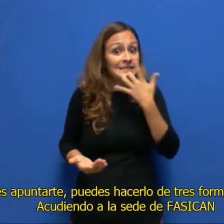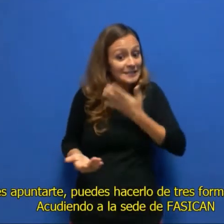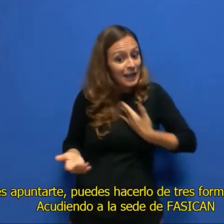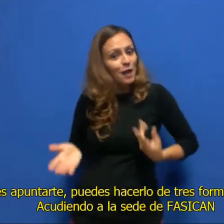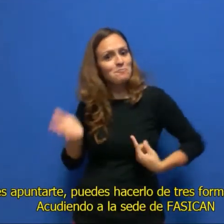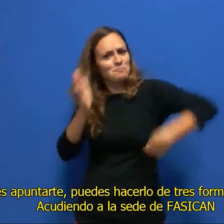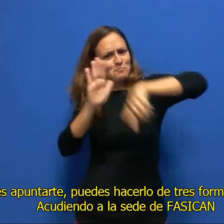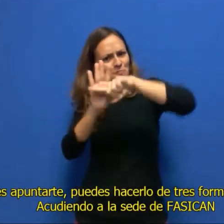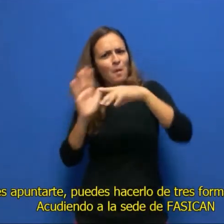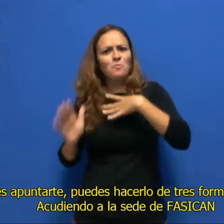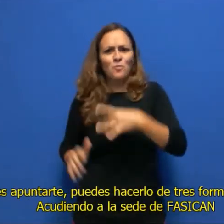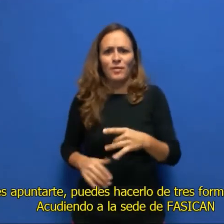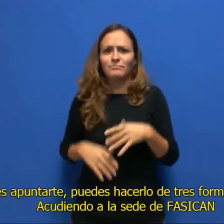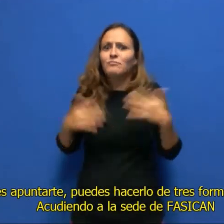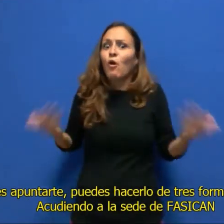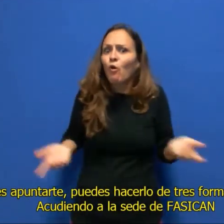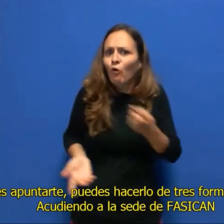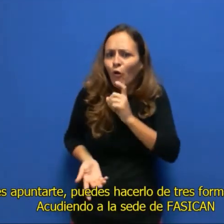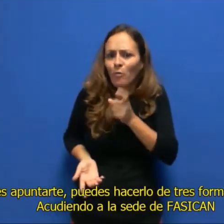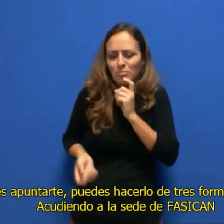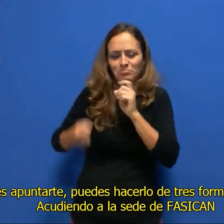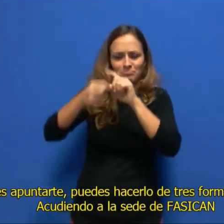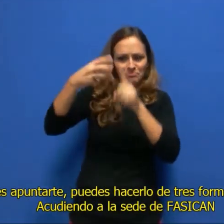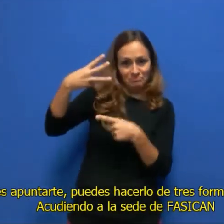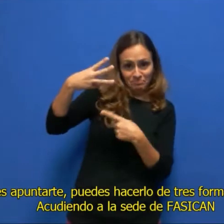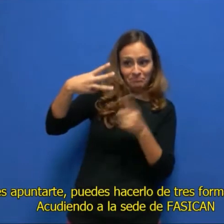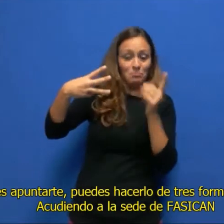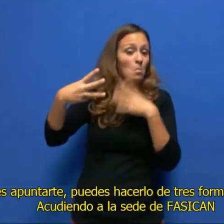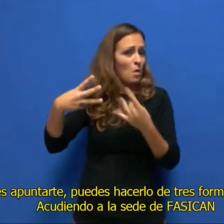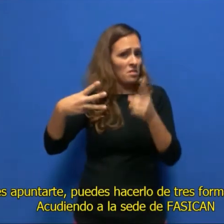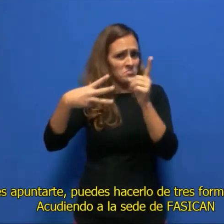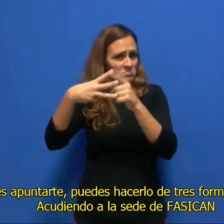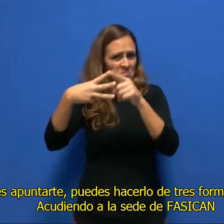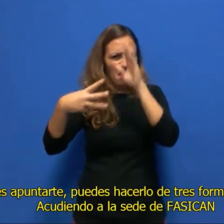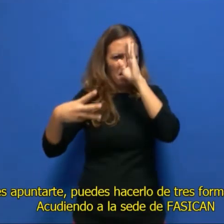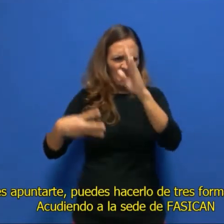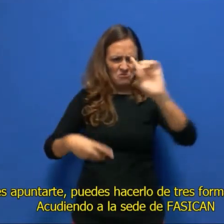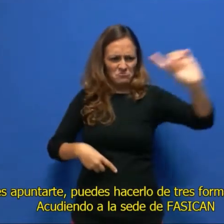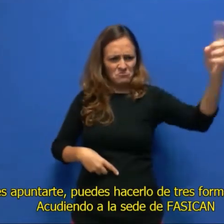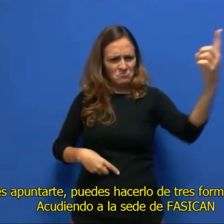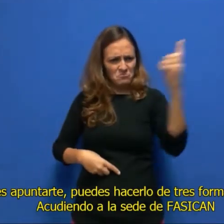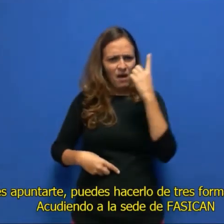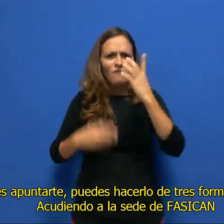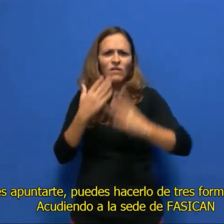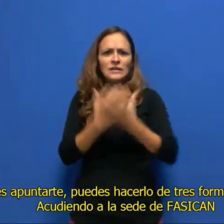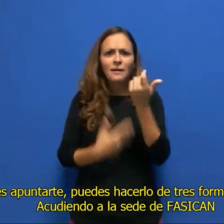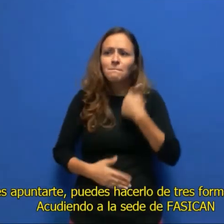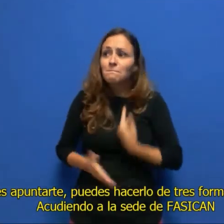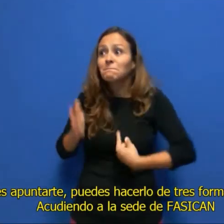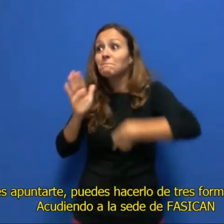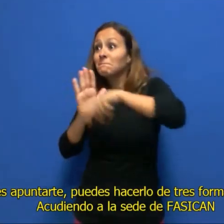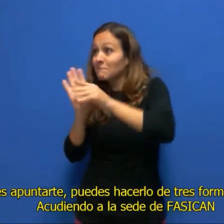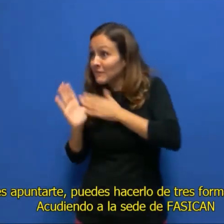si quieres apuntarte puedes hacerlo de tres formas diferentes acudiendo a la sede de Fasicán